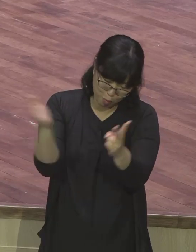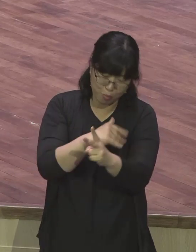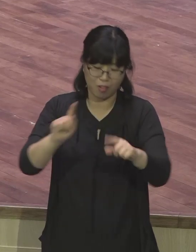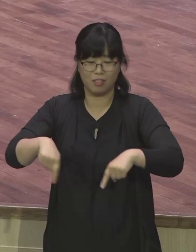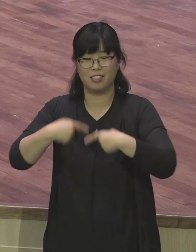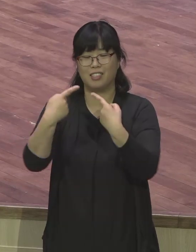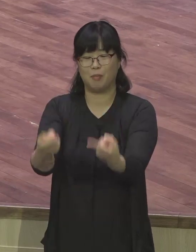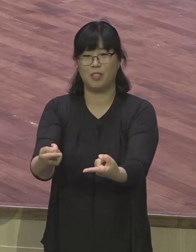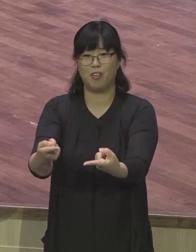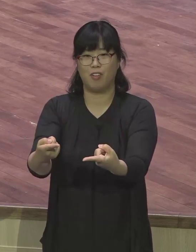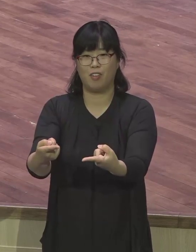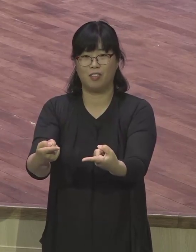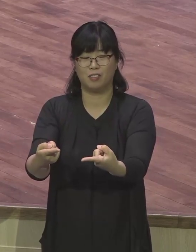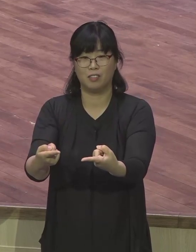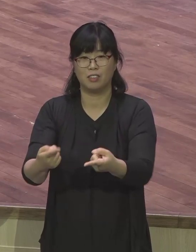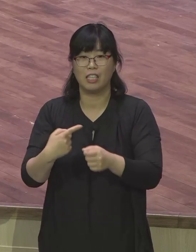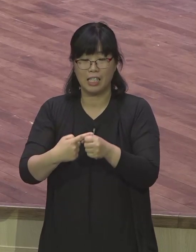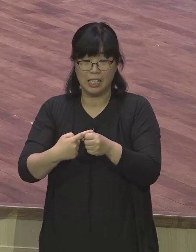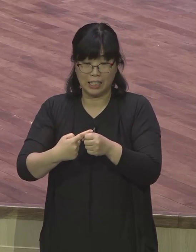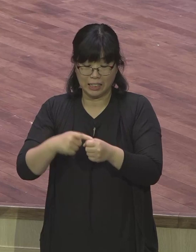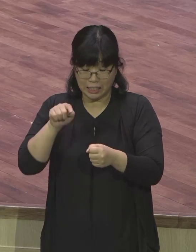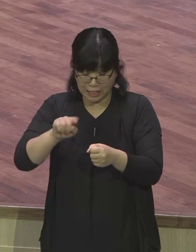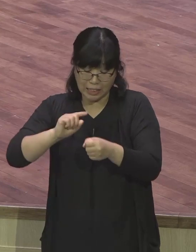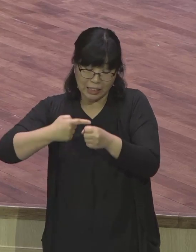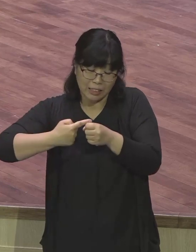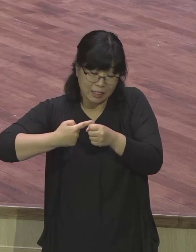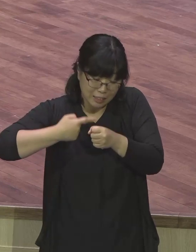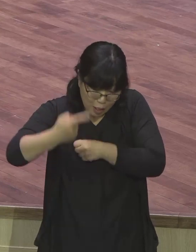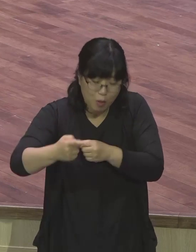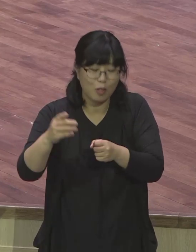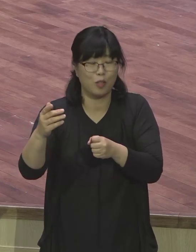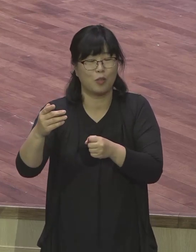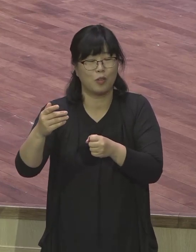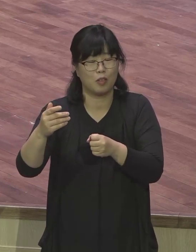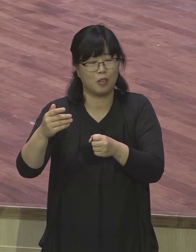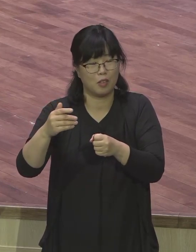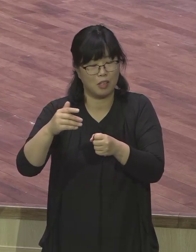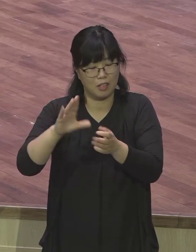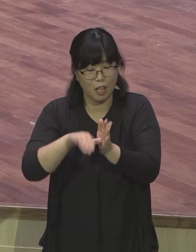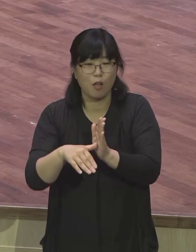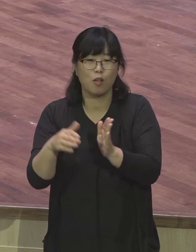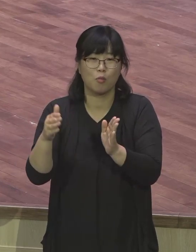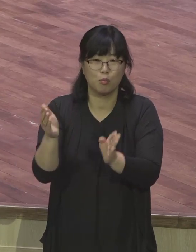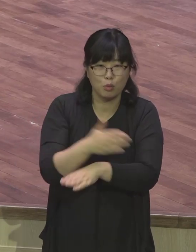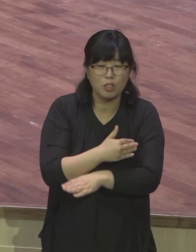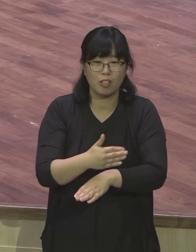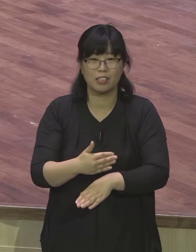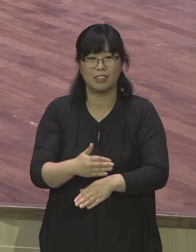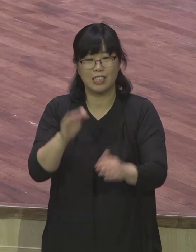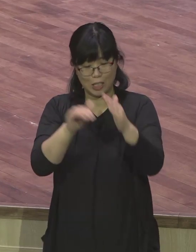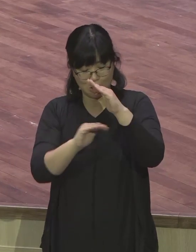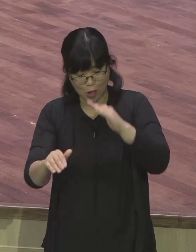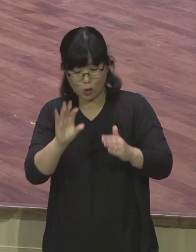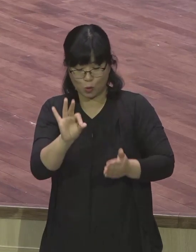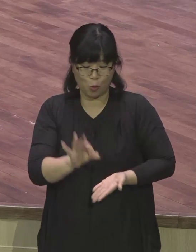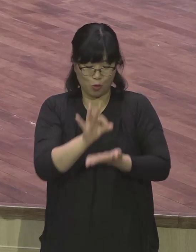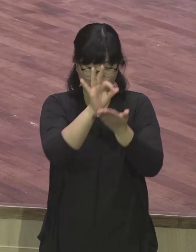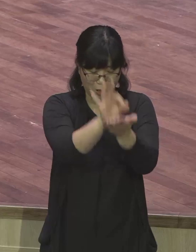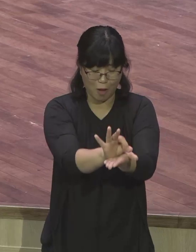다음에는 세계 랩런트 대회뿐만 아니라 리더 수련회까지 가게 되었고 그러면서 세계 랩런트 대회 팀장을